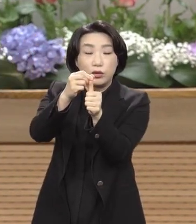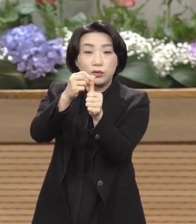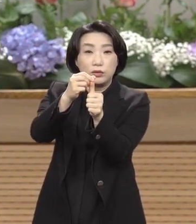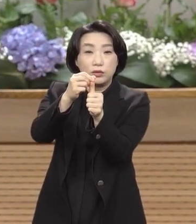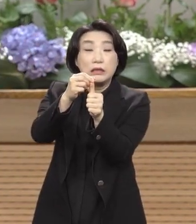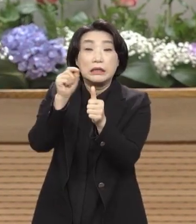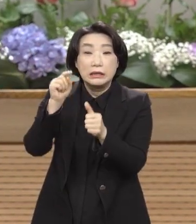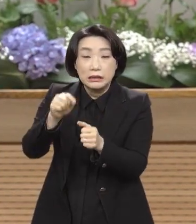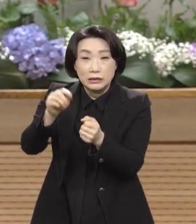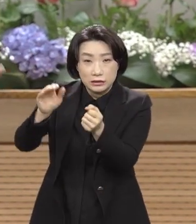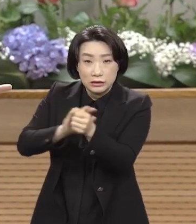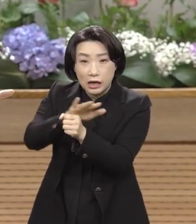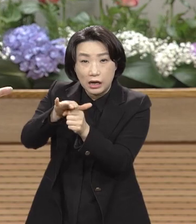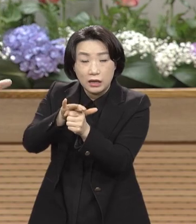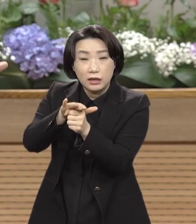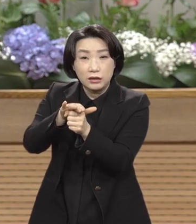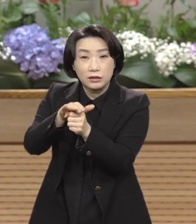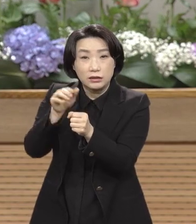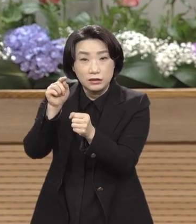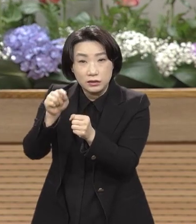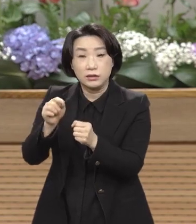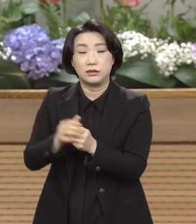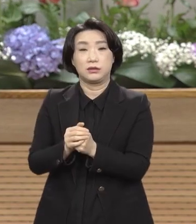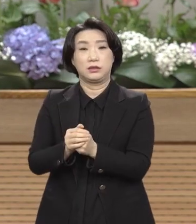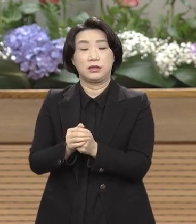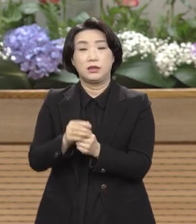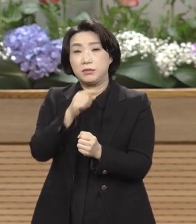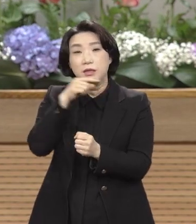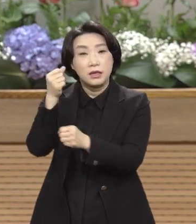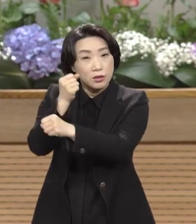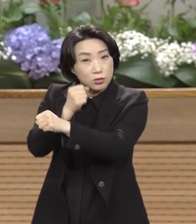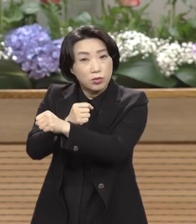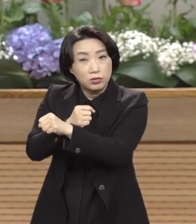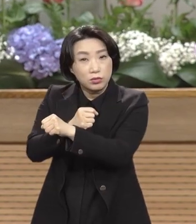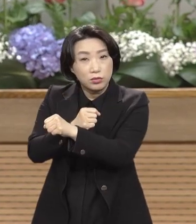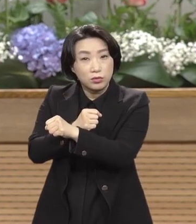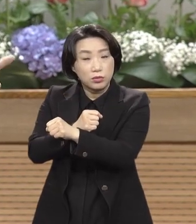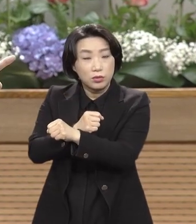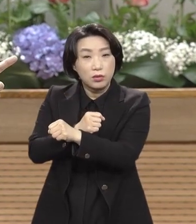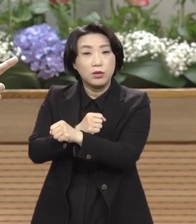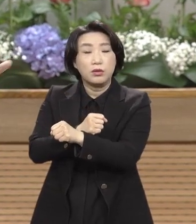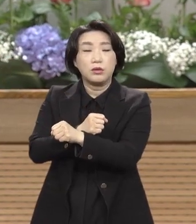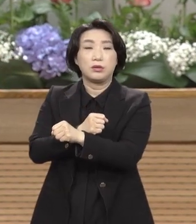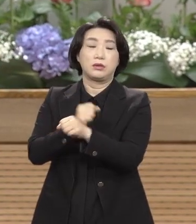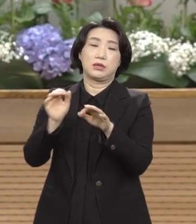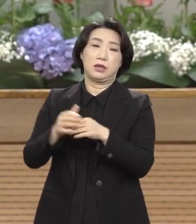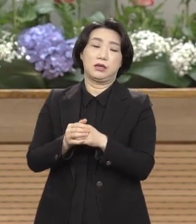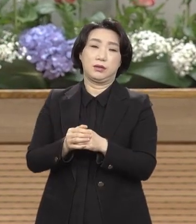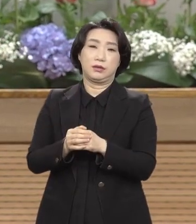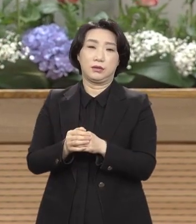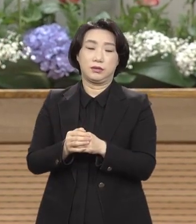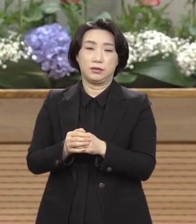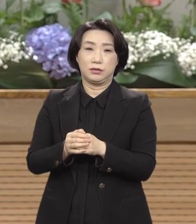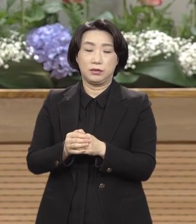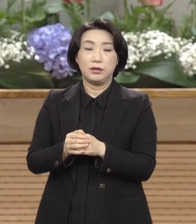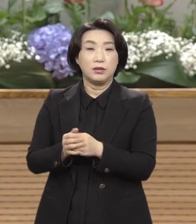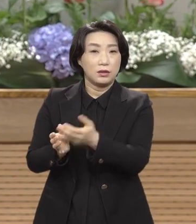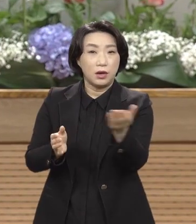사랑의 결정인 피의 공로를 축하며 겨냥하며